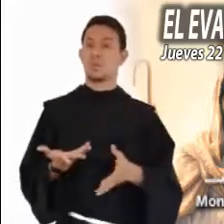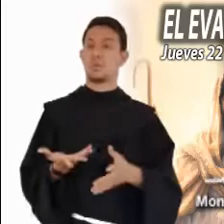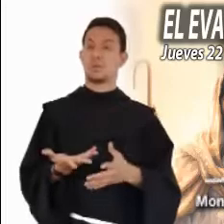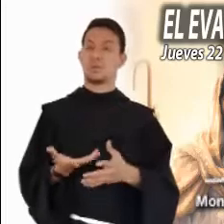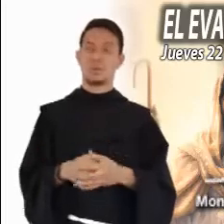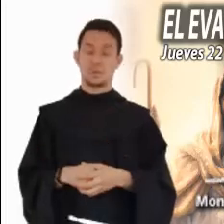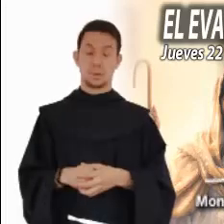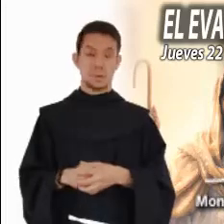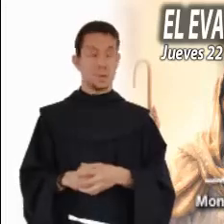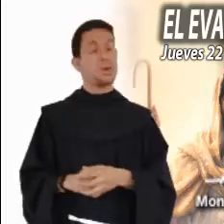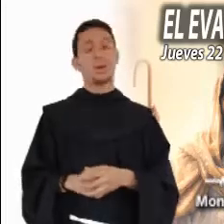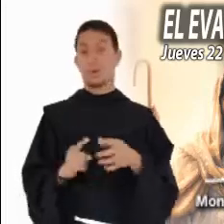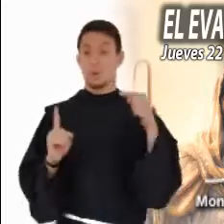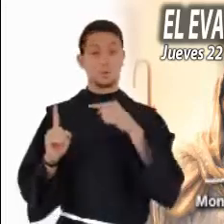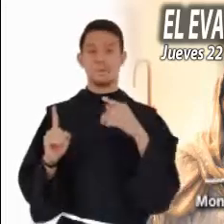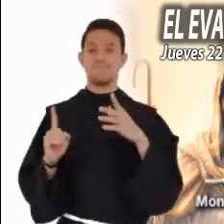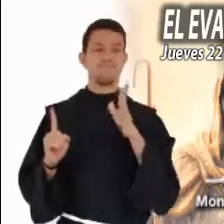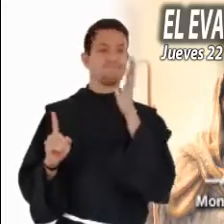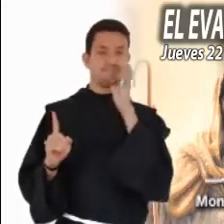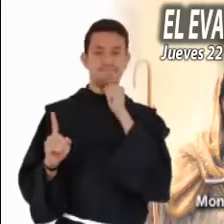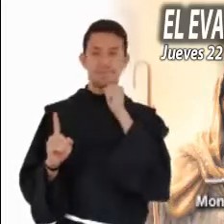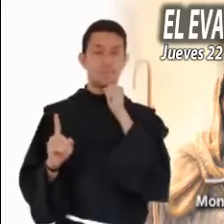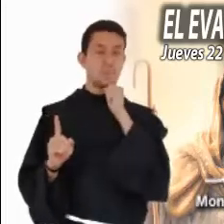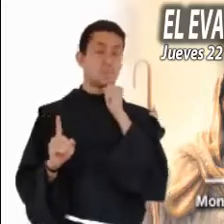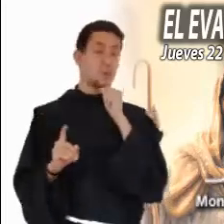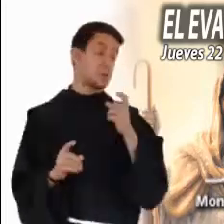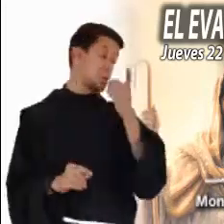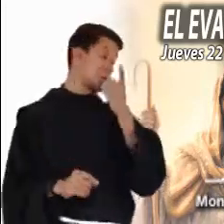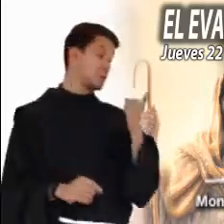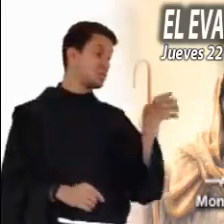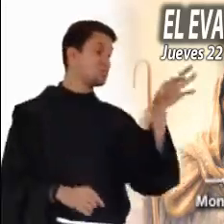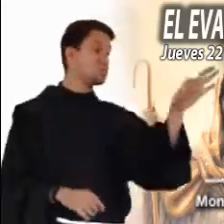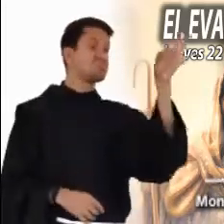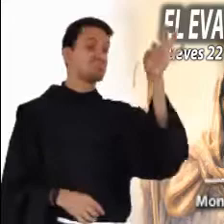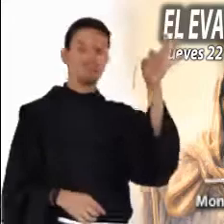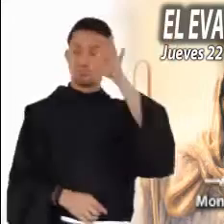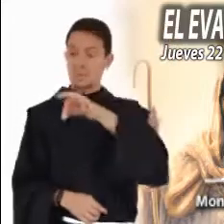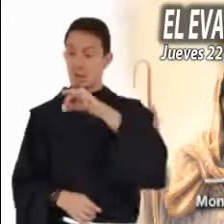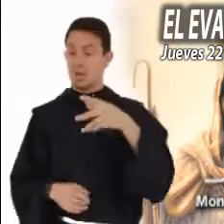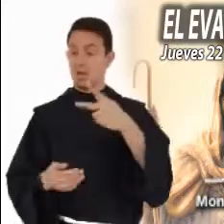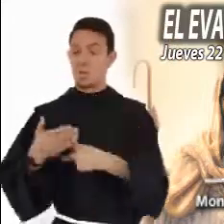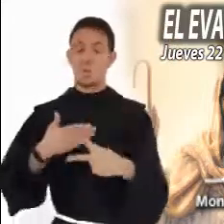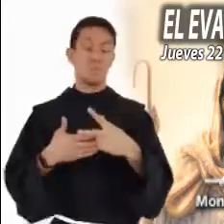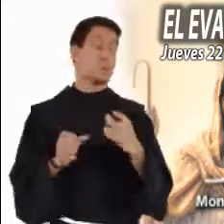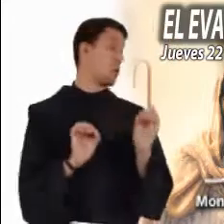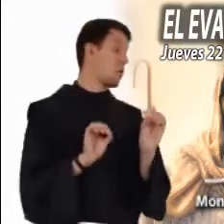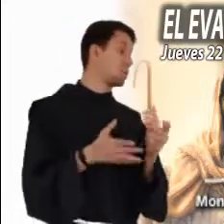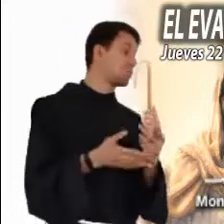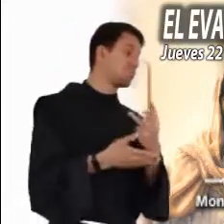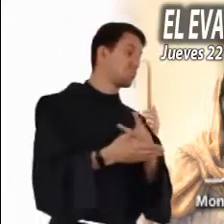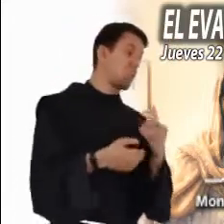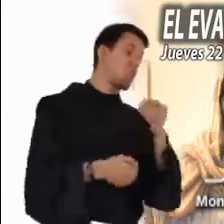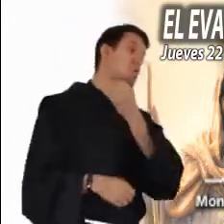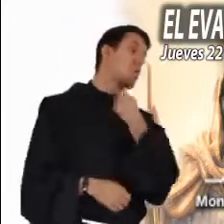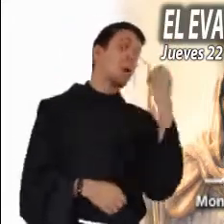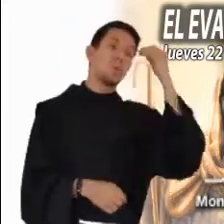fervor de las multitudes? Entonces, no logra colocarlo ni entre los profetas, ni como un